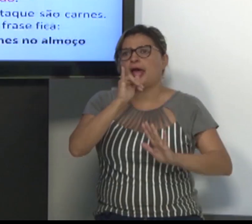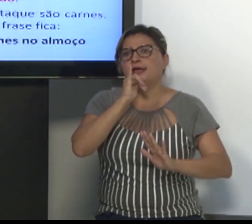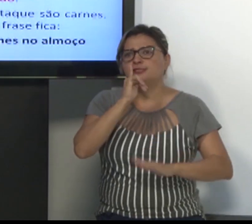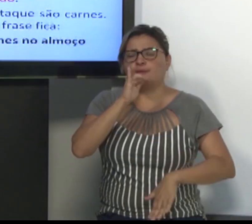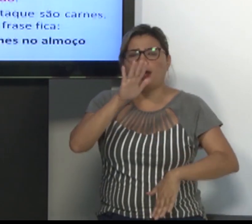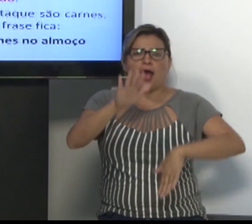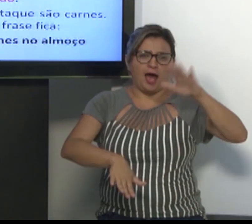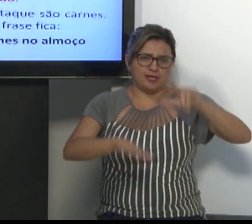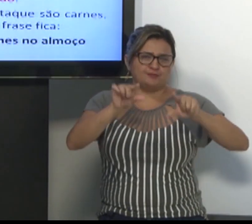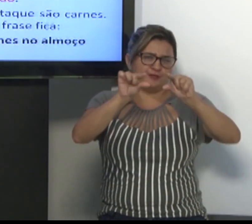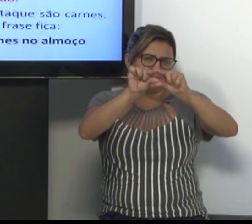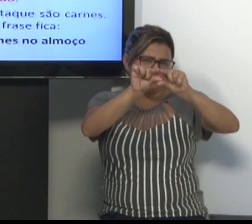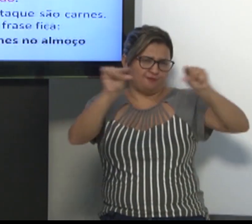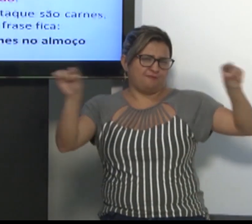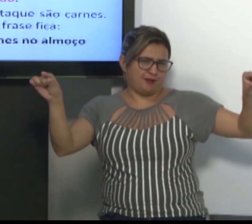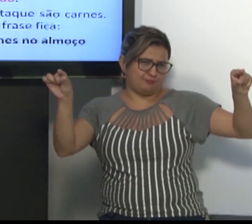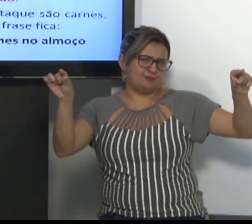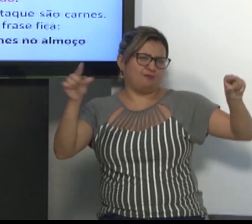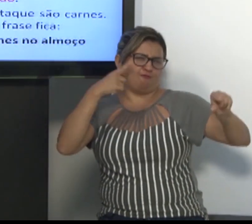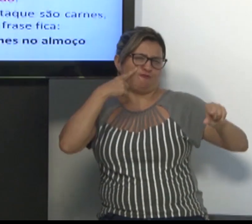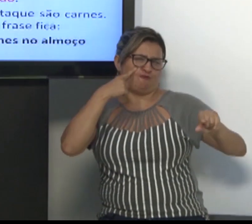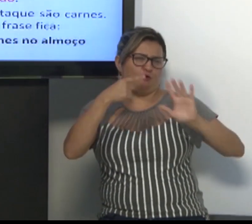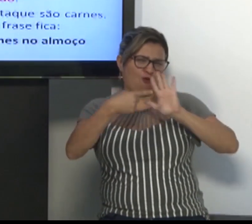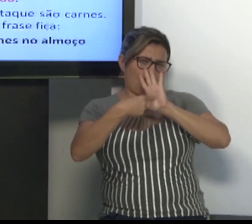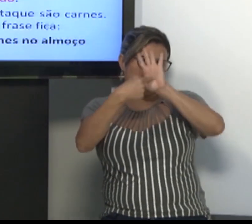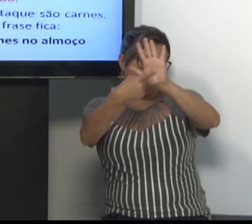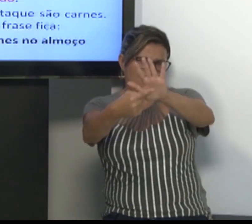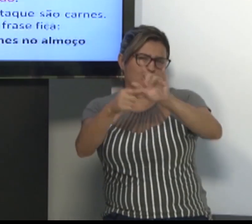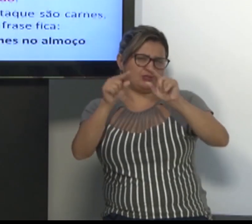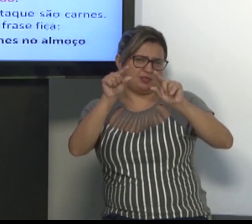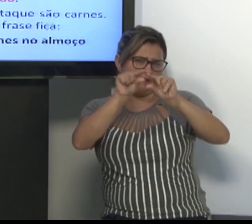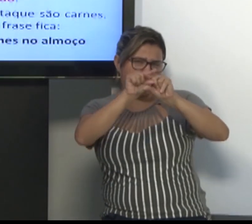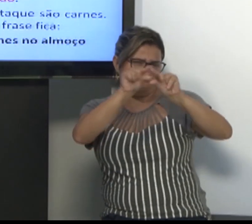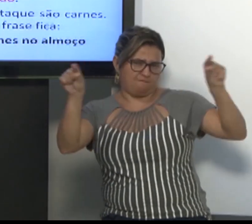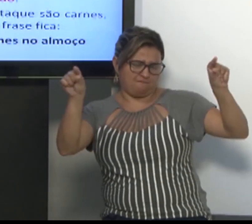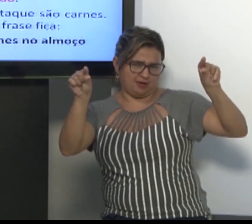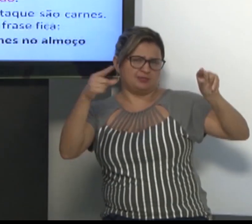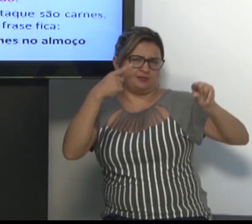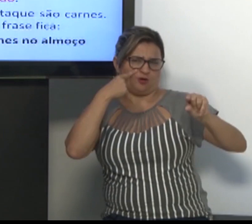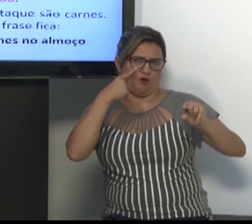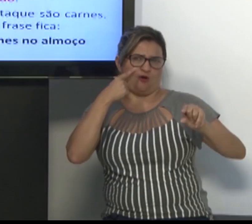a frase, a frase... Por exemplo...